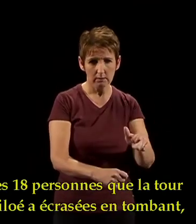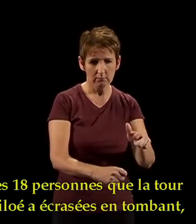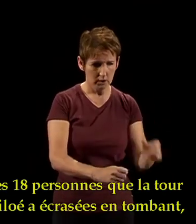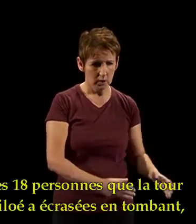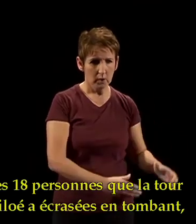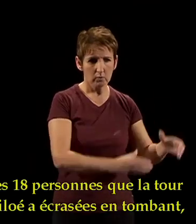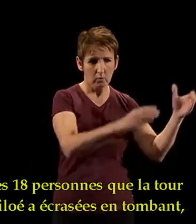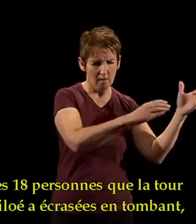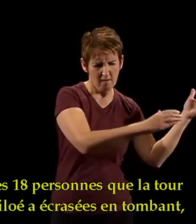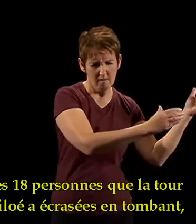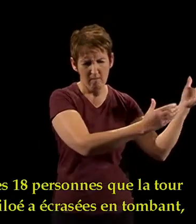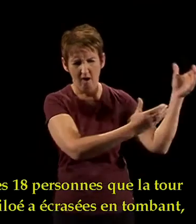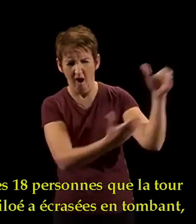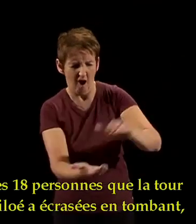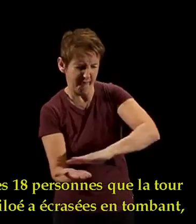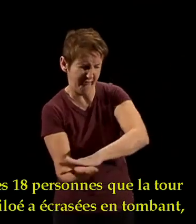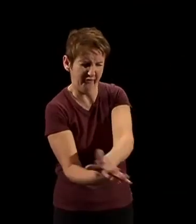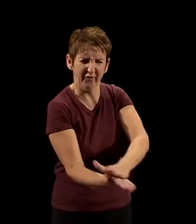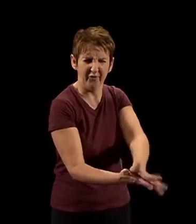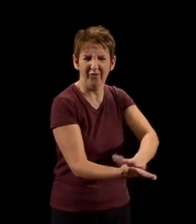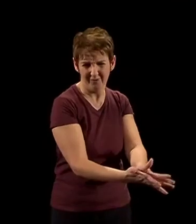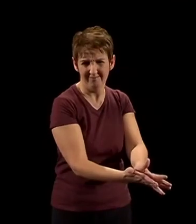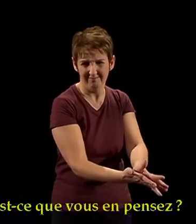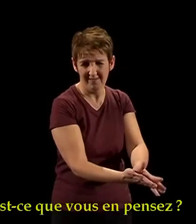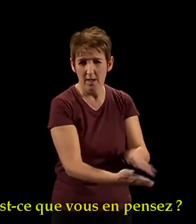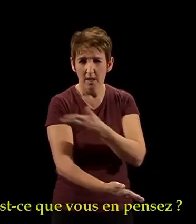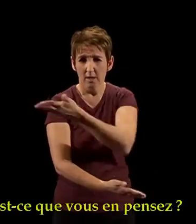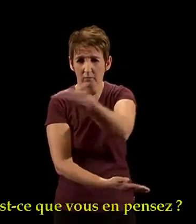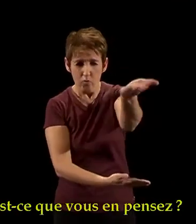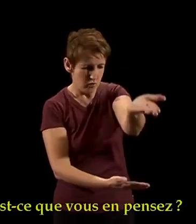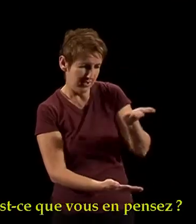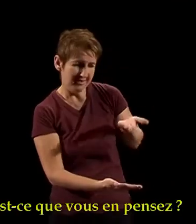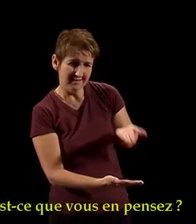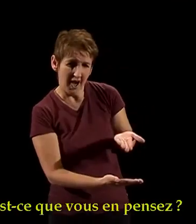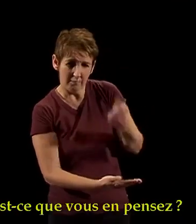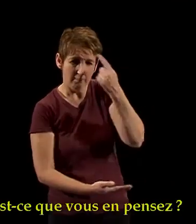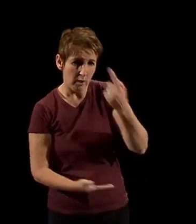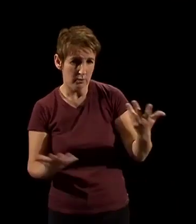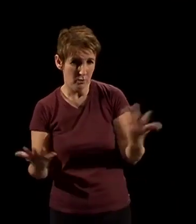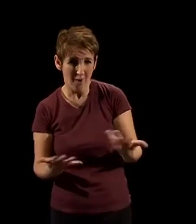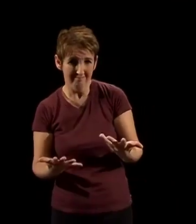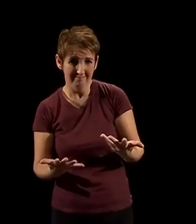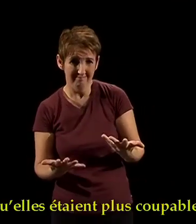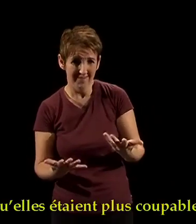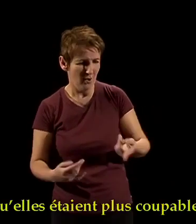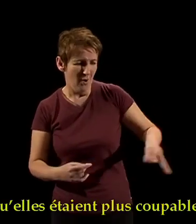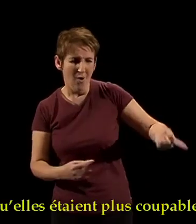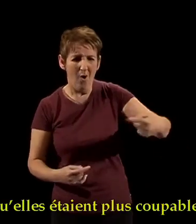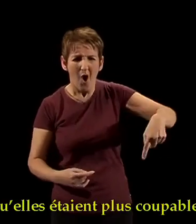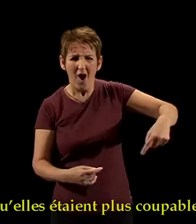» « Qu'est-ce que vous en pensez ? Est-ce qu'elles étaient